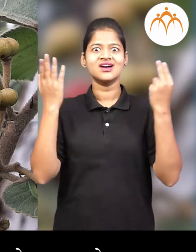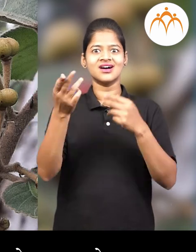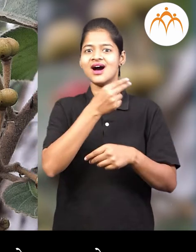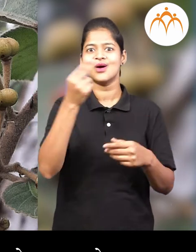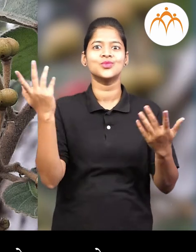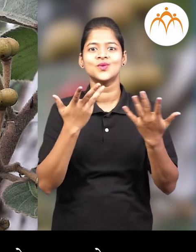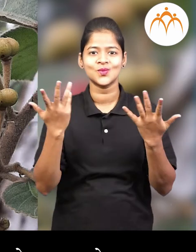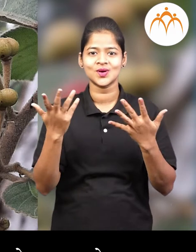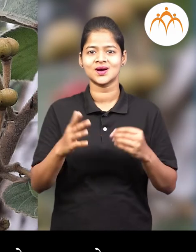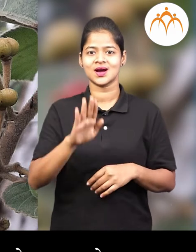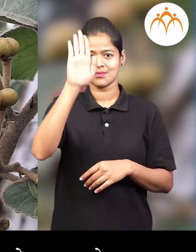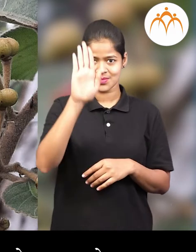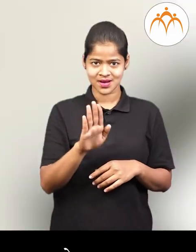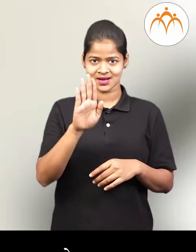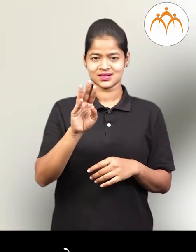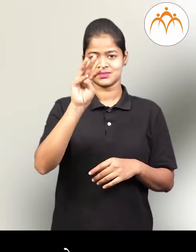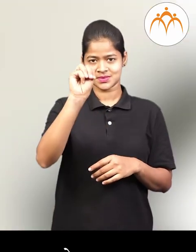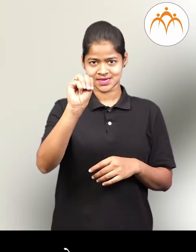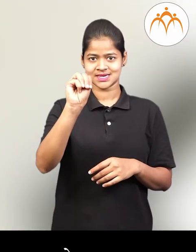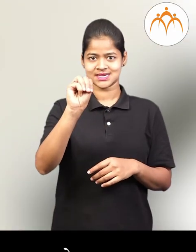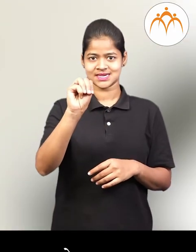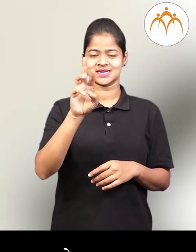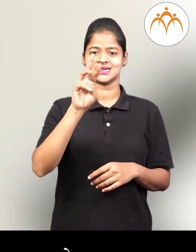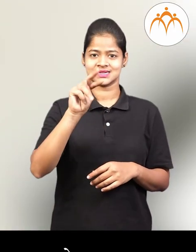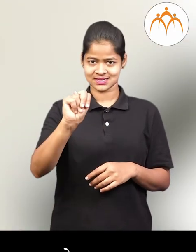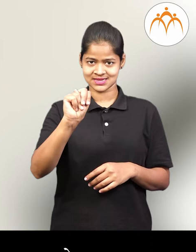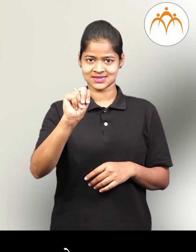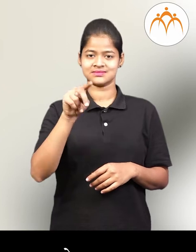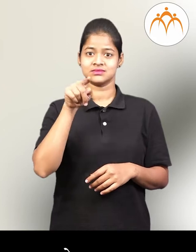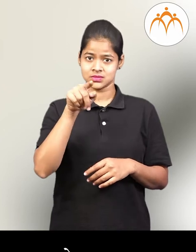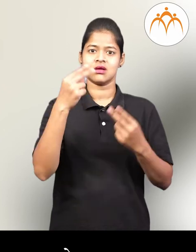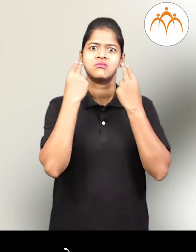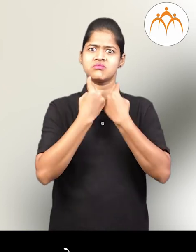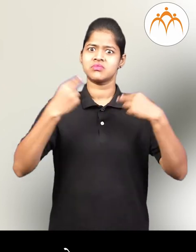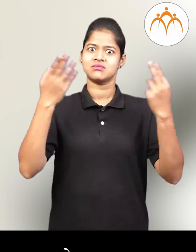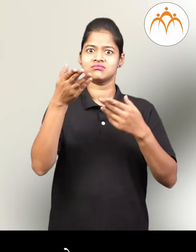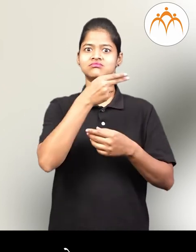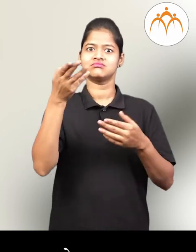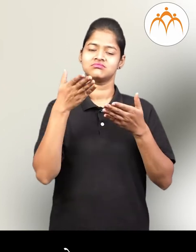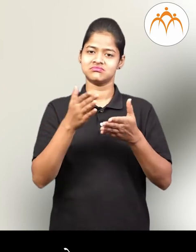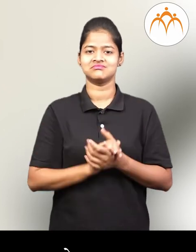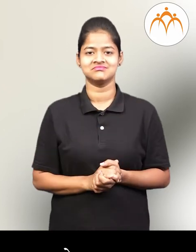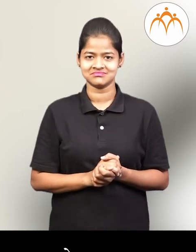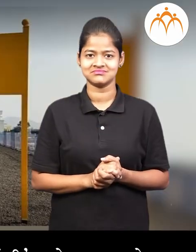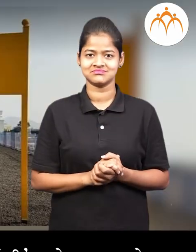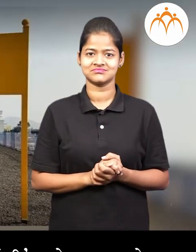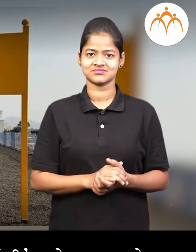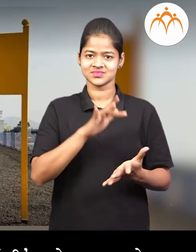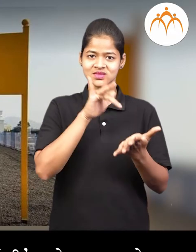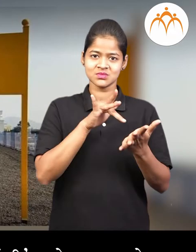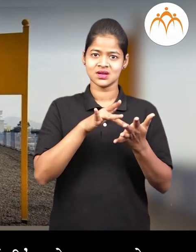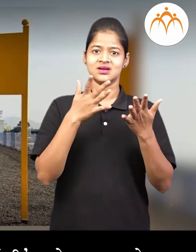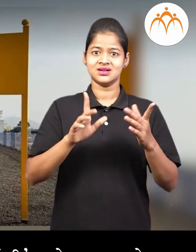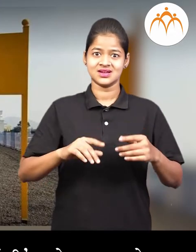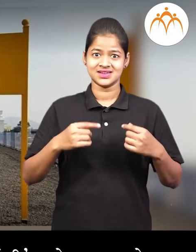गाव असे नाव पडले आश्टी इथे उत्तम वत्तलम धोतर जोडया तायर होत असत त्या